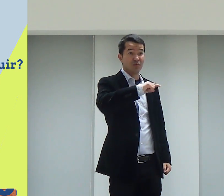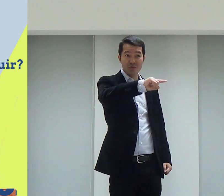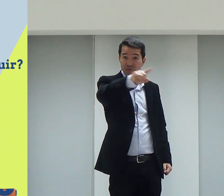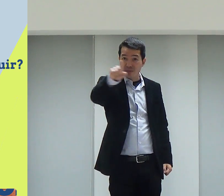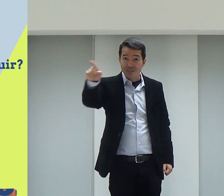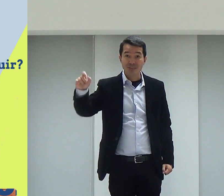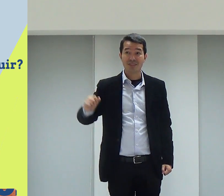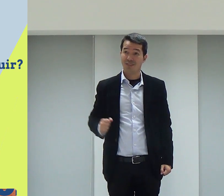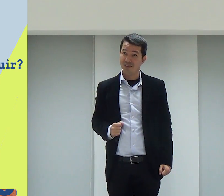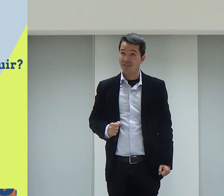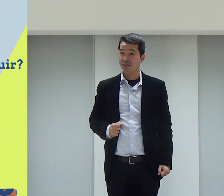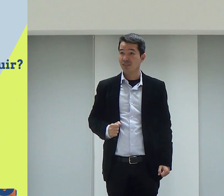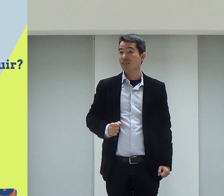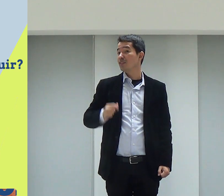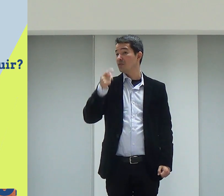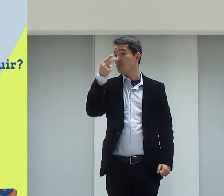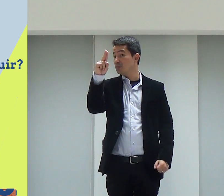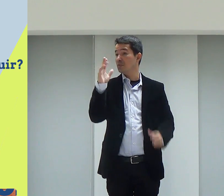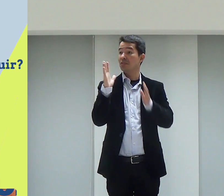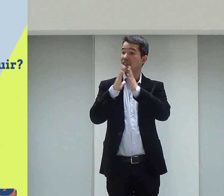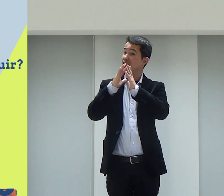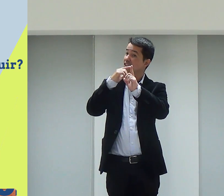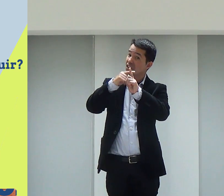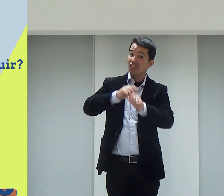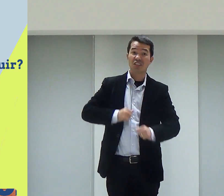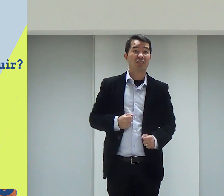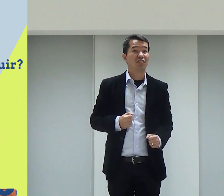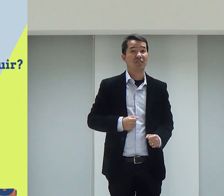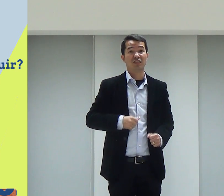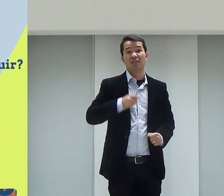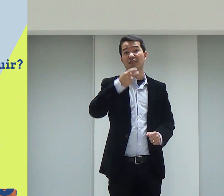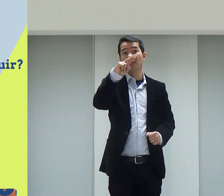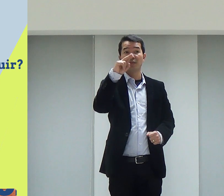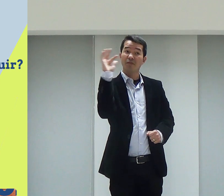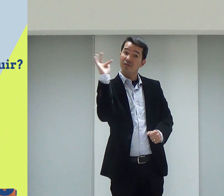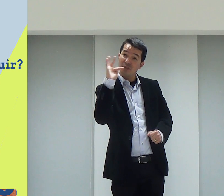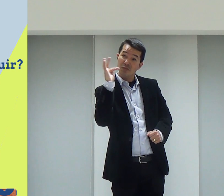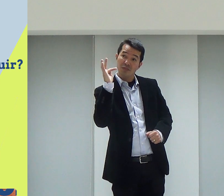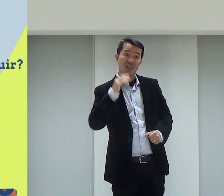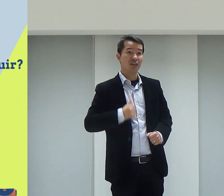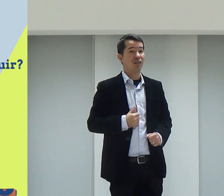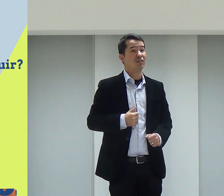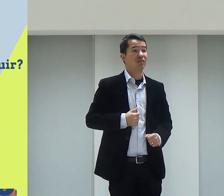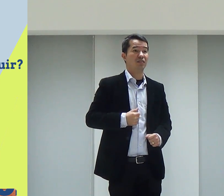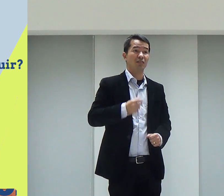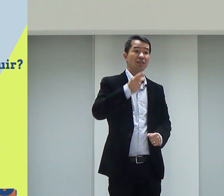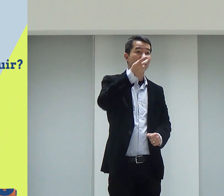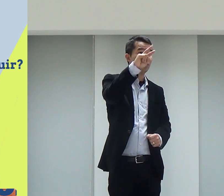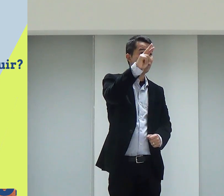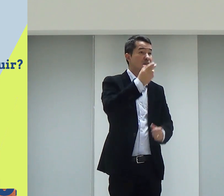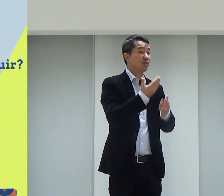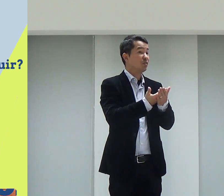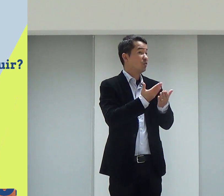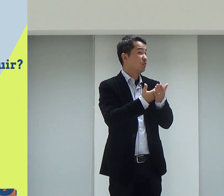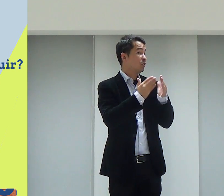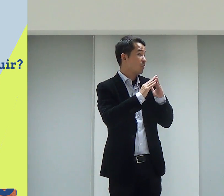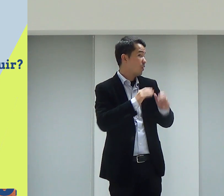Eu e vocês. Na tua igreja, na sua faculdade, na